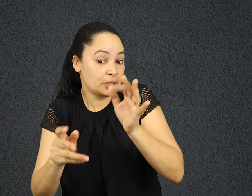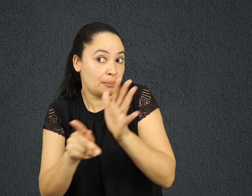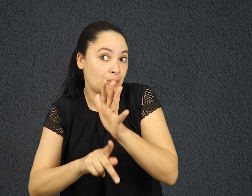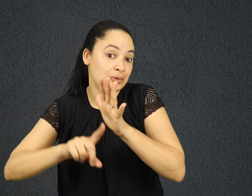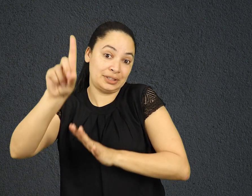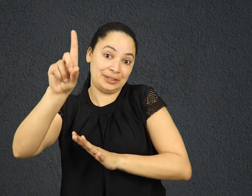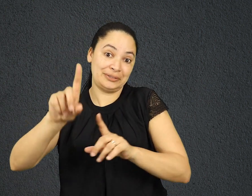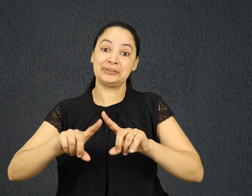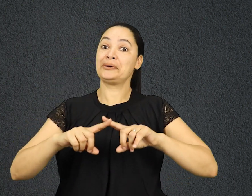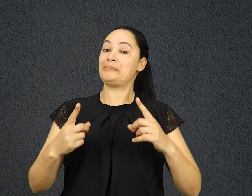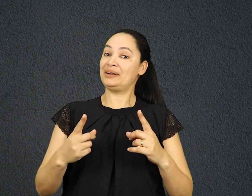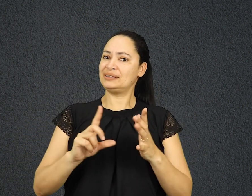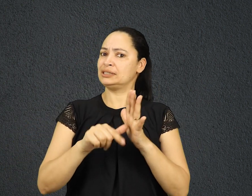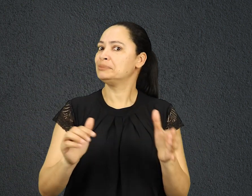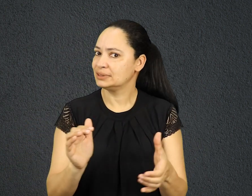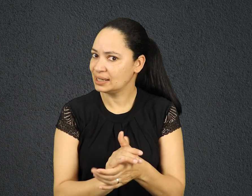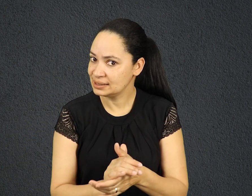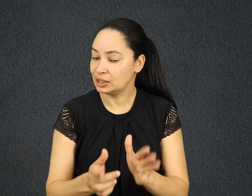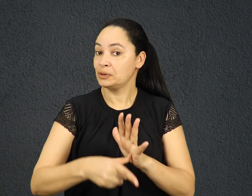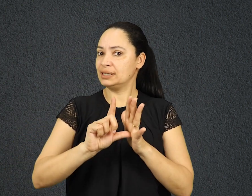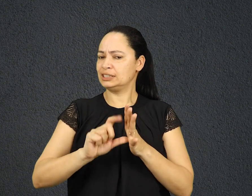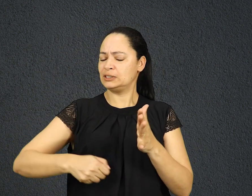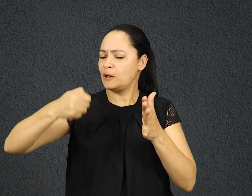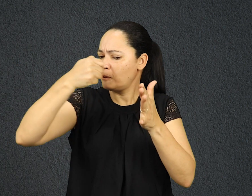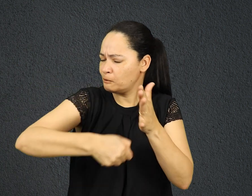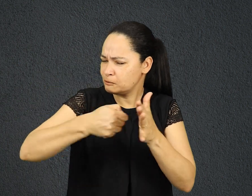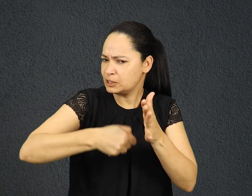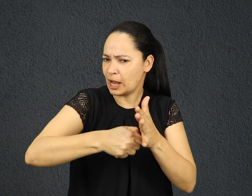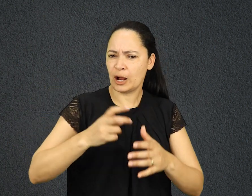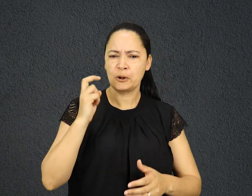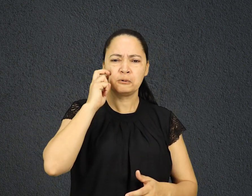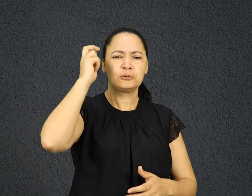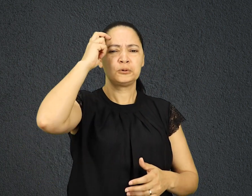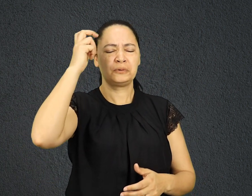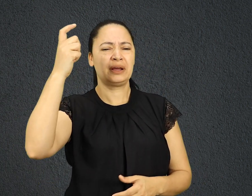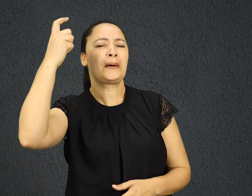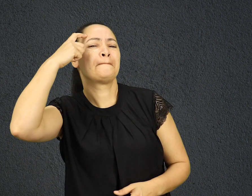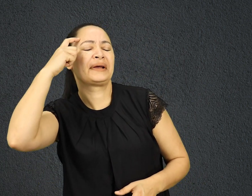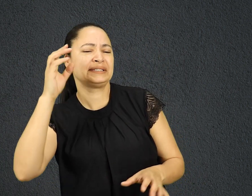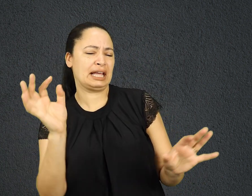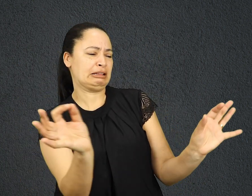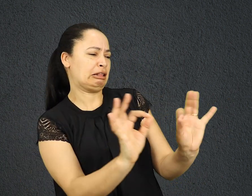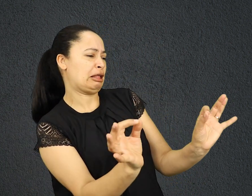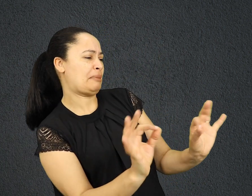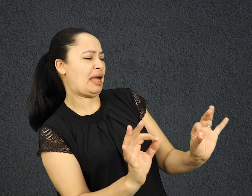O que devemos fazer é lutar contra esta cultura que banaliza corpos e normaliza relacionamentos